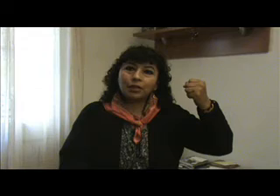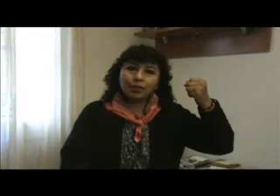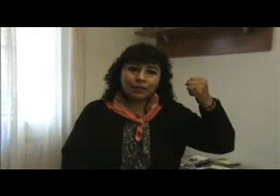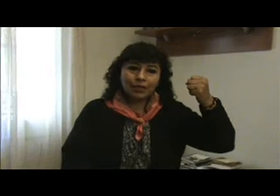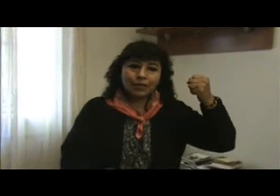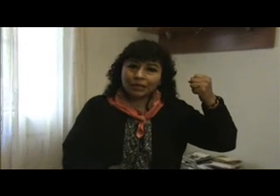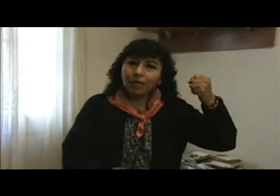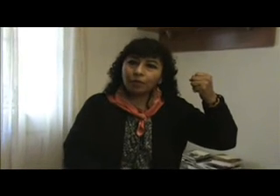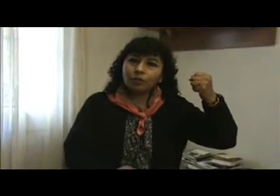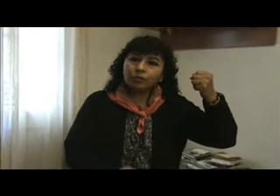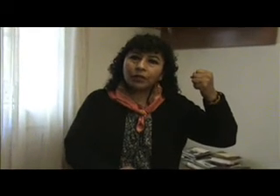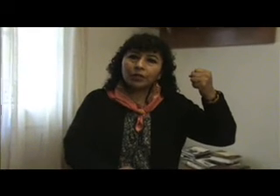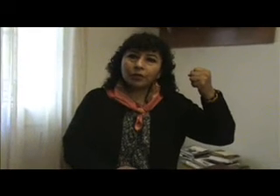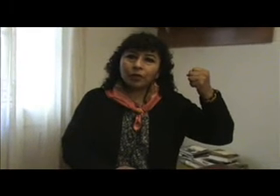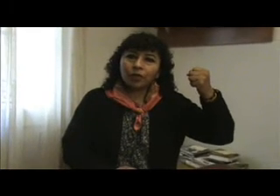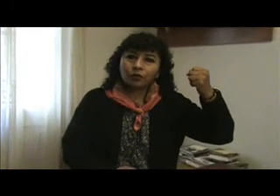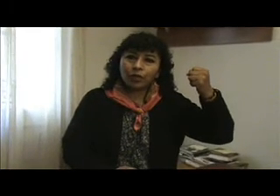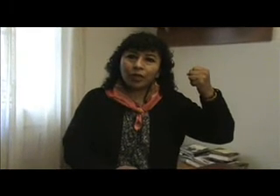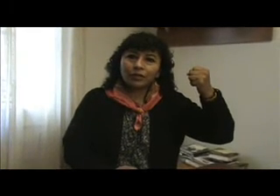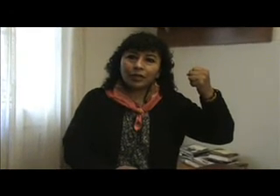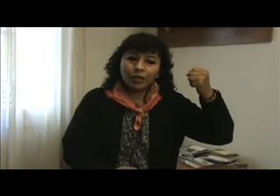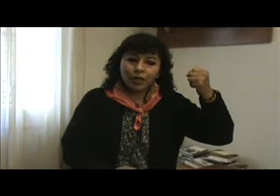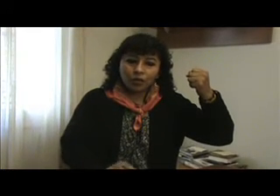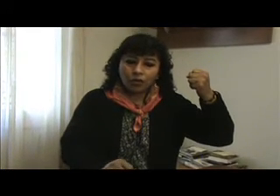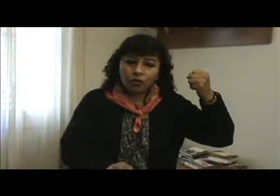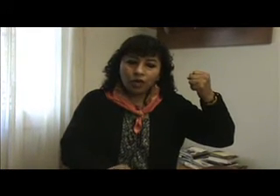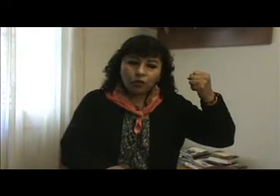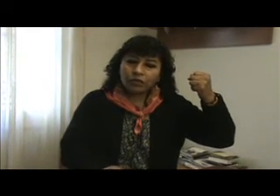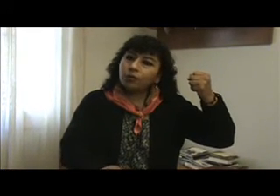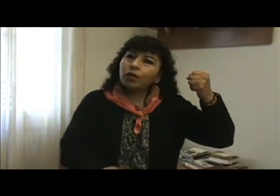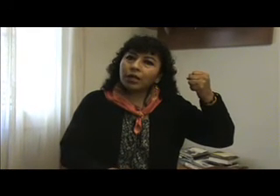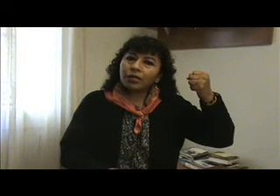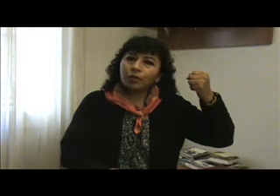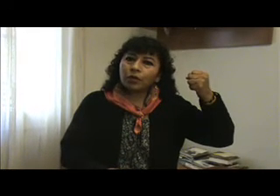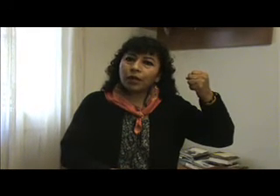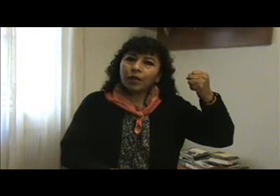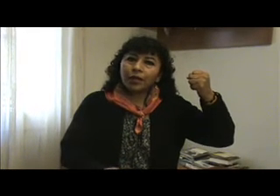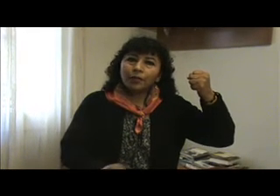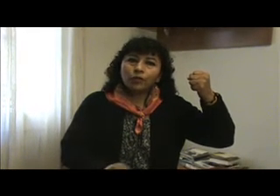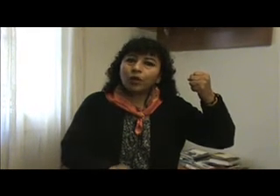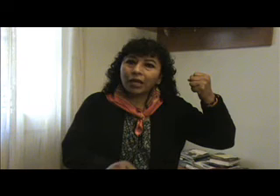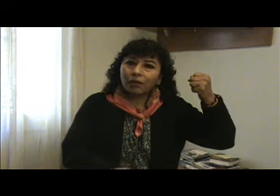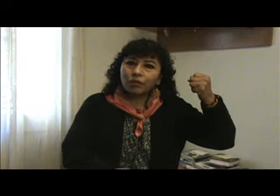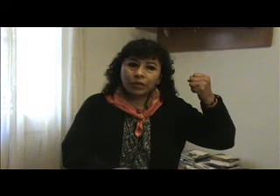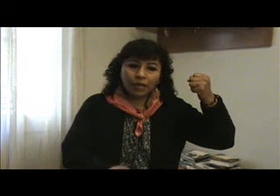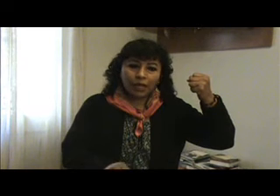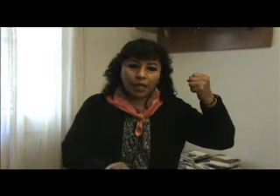visibles, siempre hemos participado a las mujeres con una fuerza muy grande, porque no queremos que